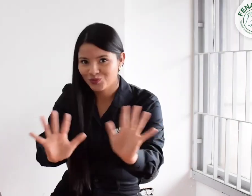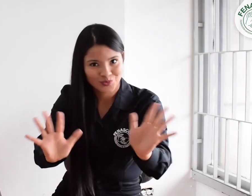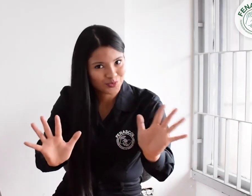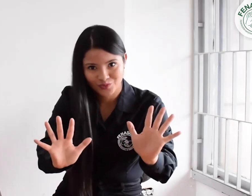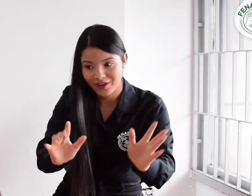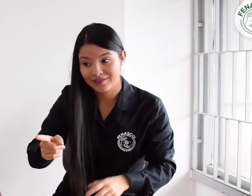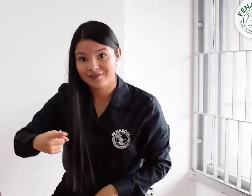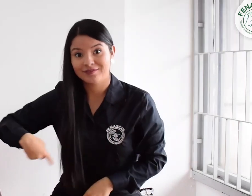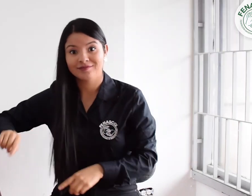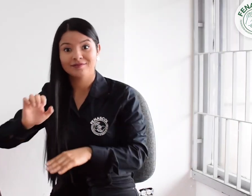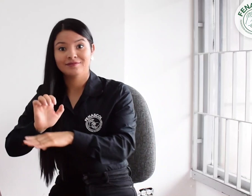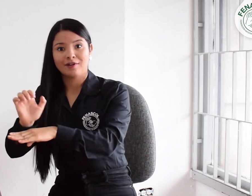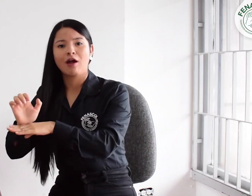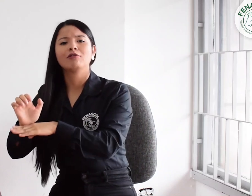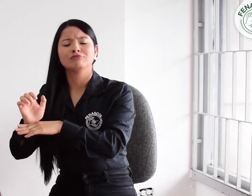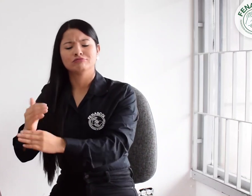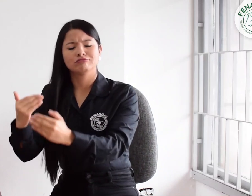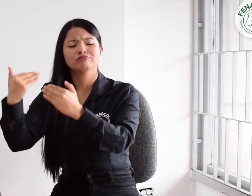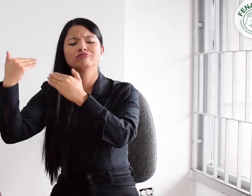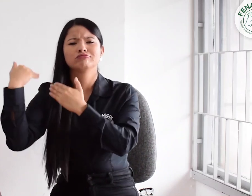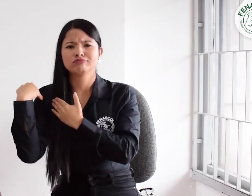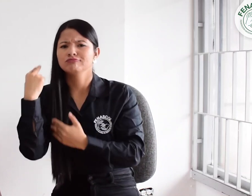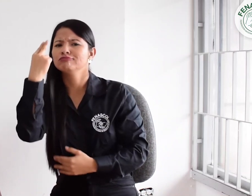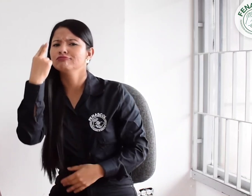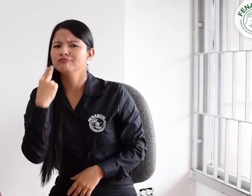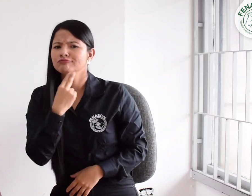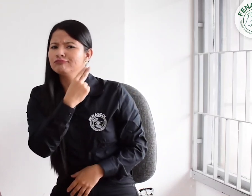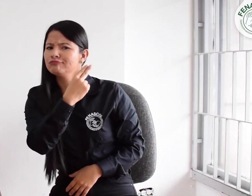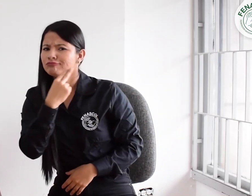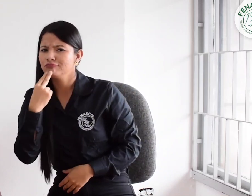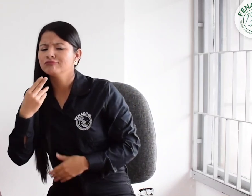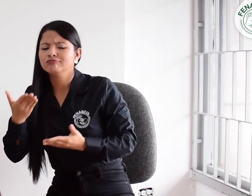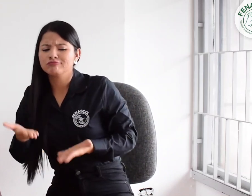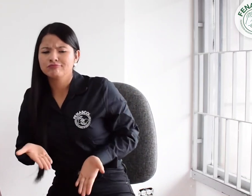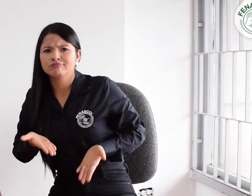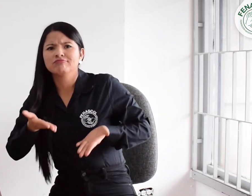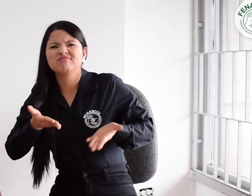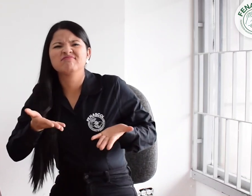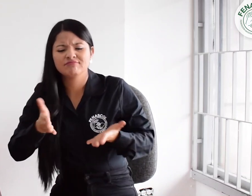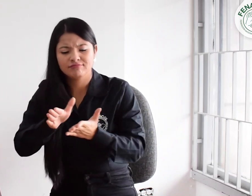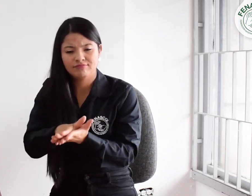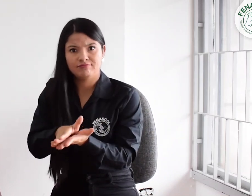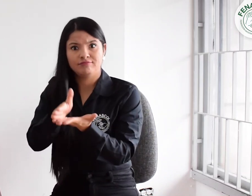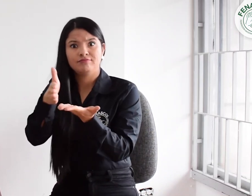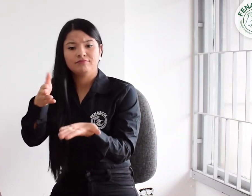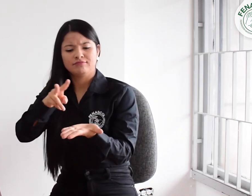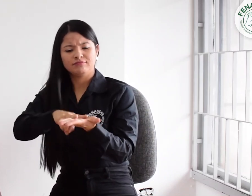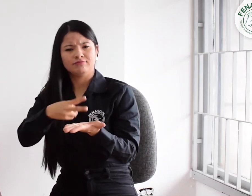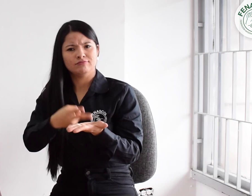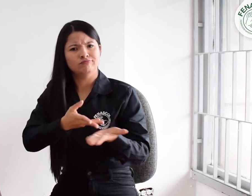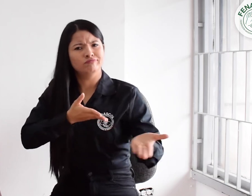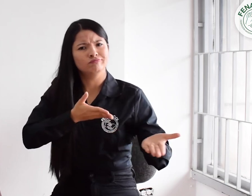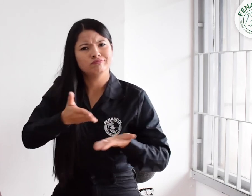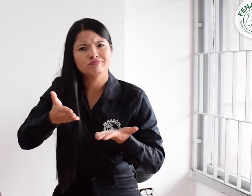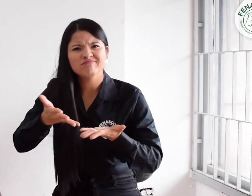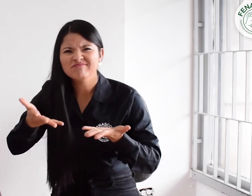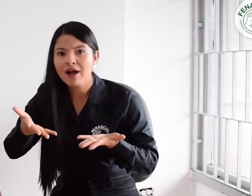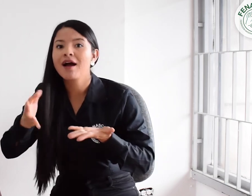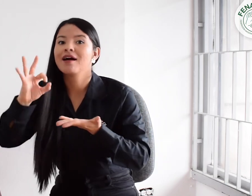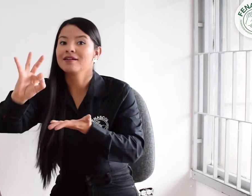porque estas organizaciones están comprometidas para ofrecerte información haciendo uso del servicio